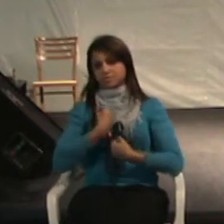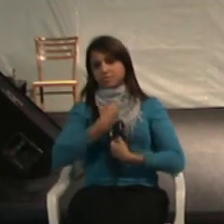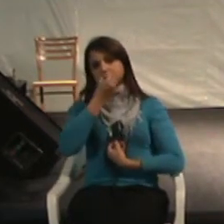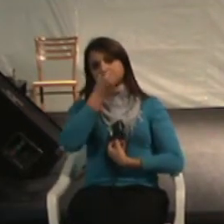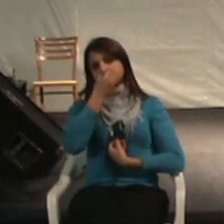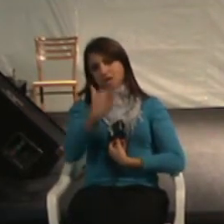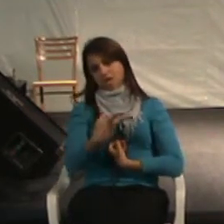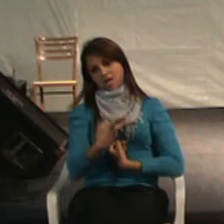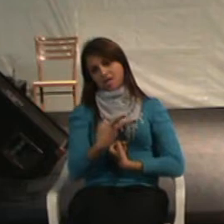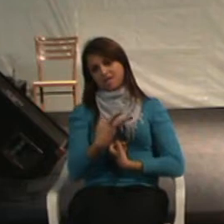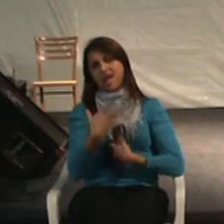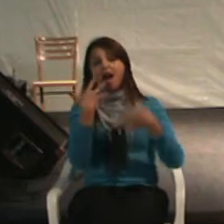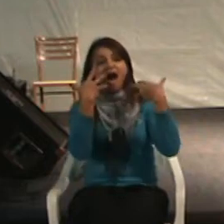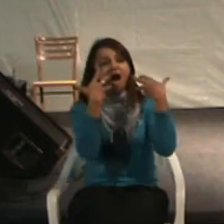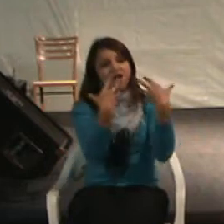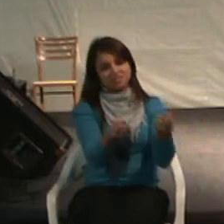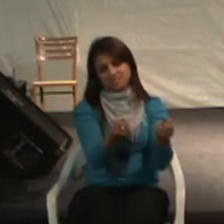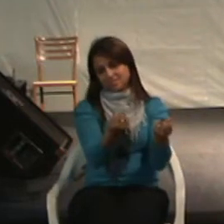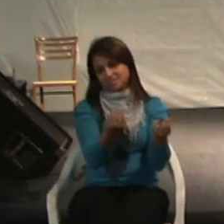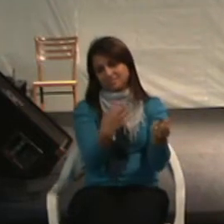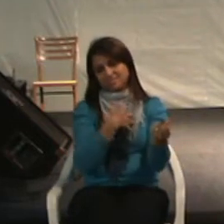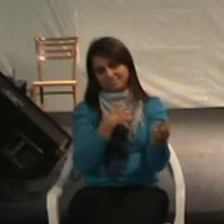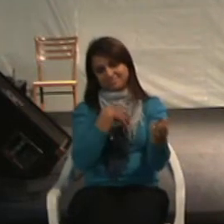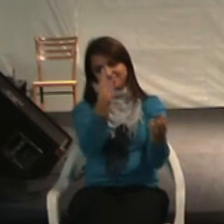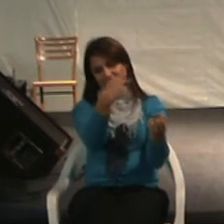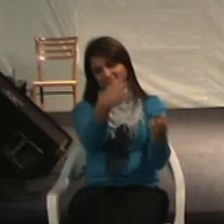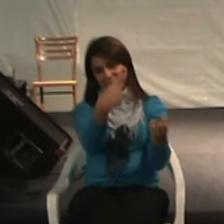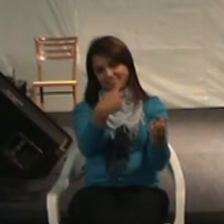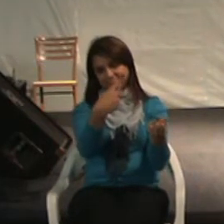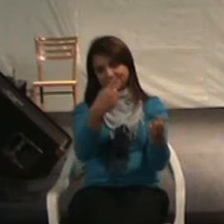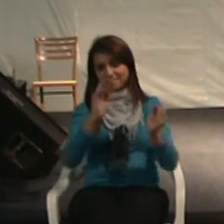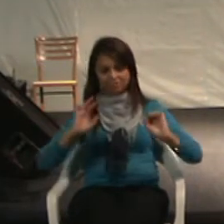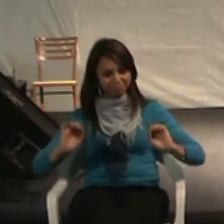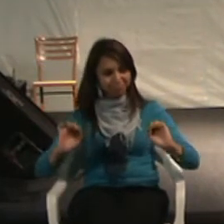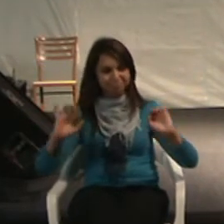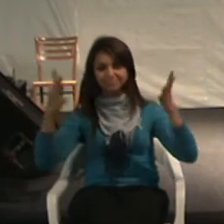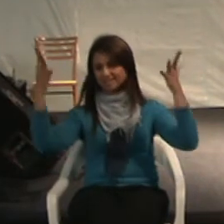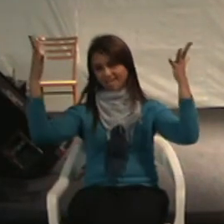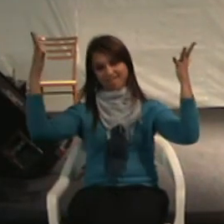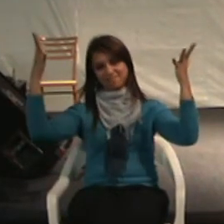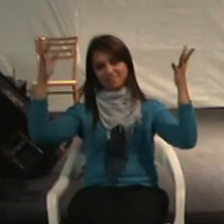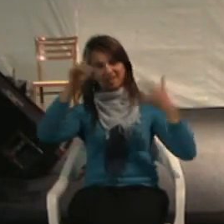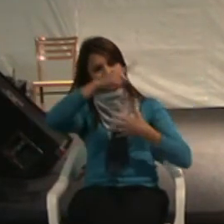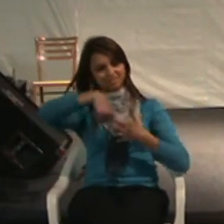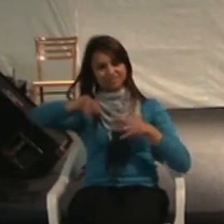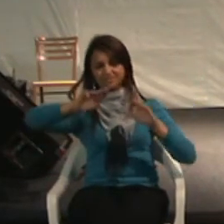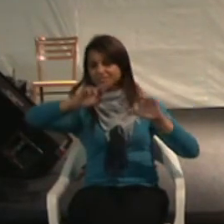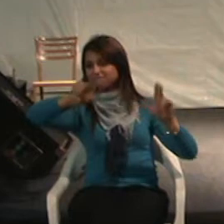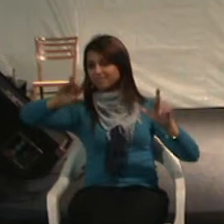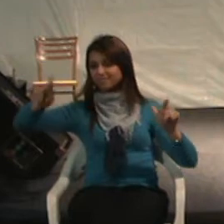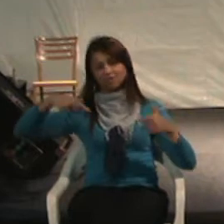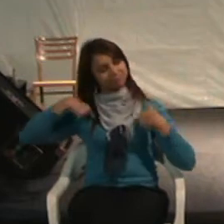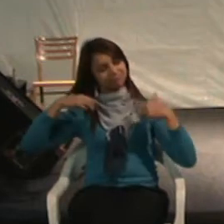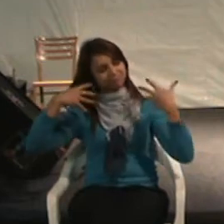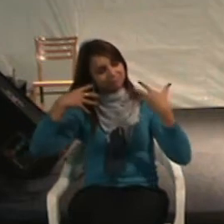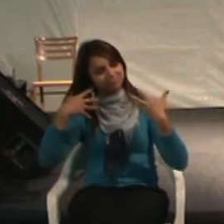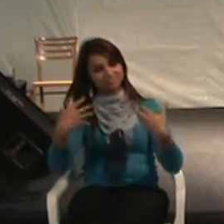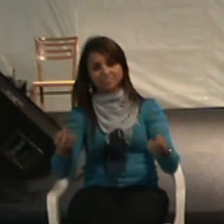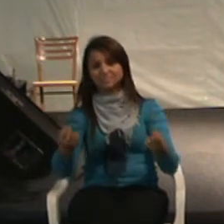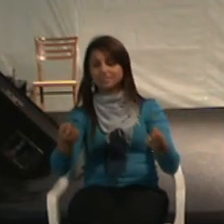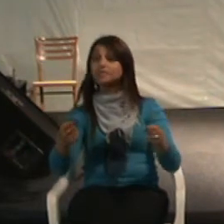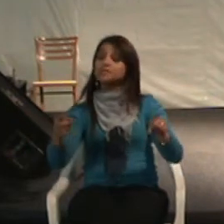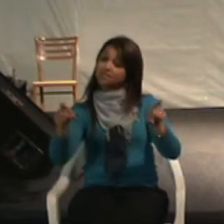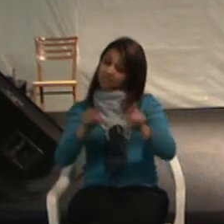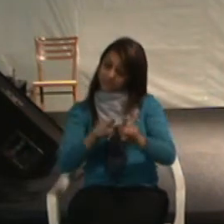aceitar as diferenças, celebrar as diferenças. E nisso, obviamente, se inclui